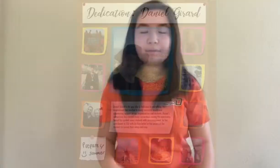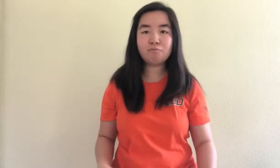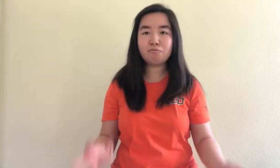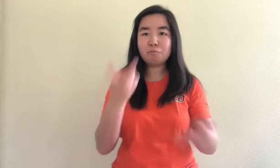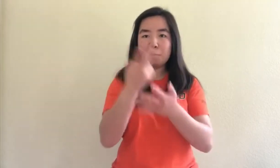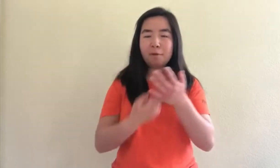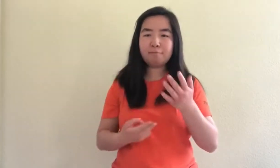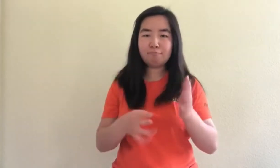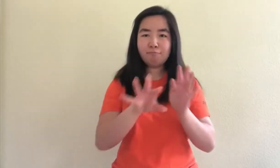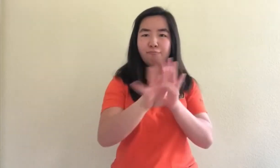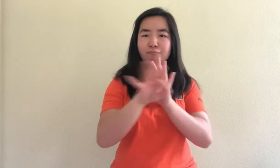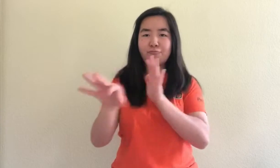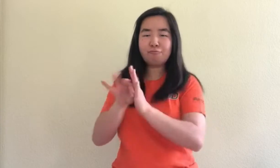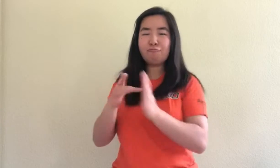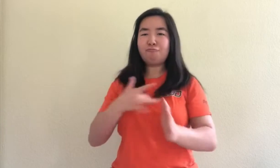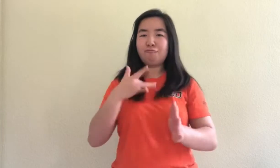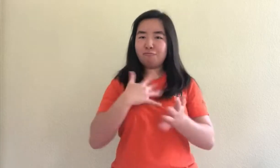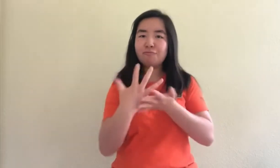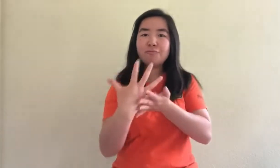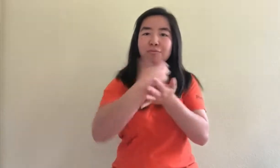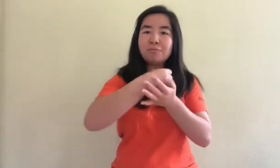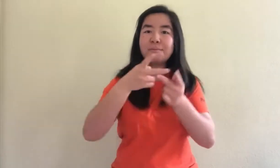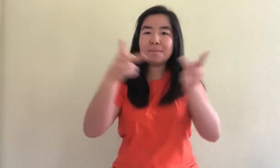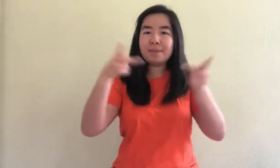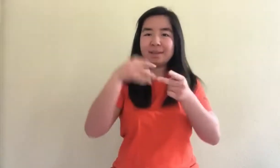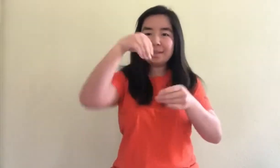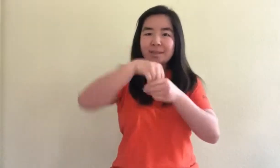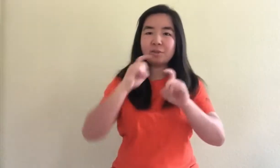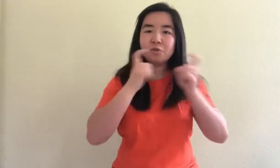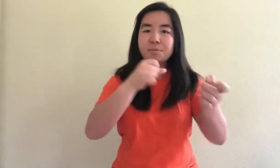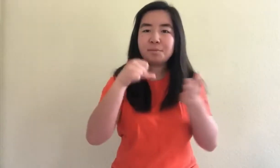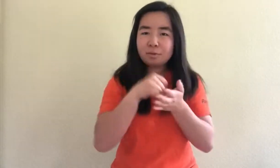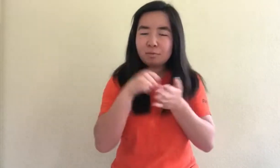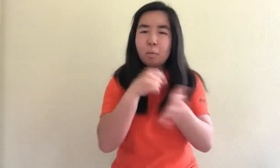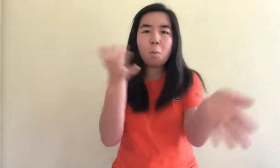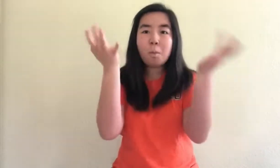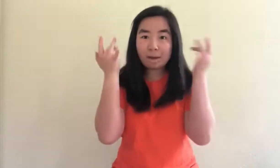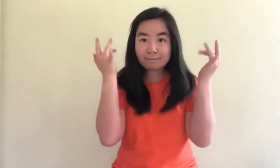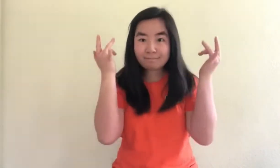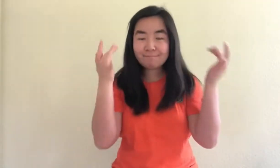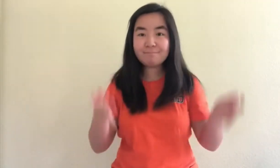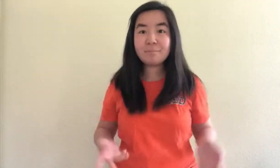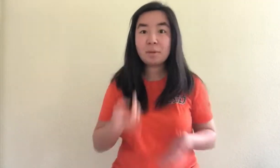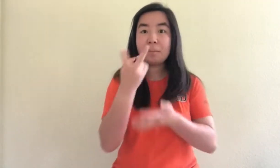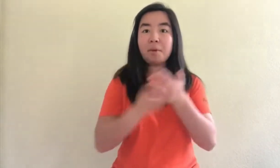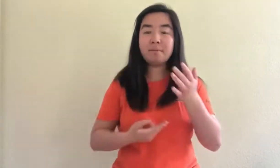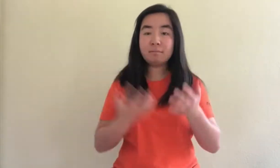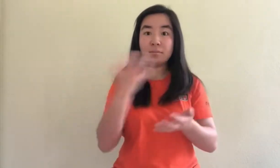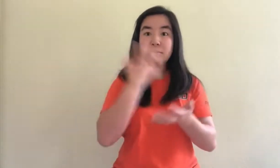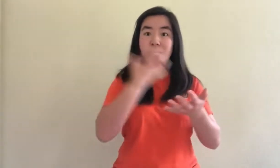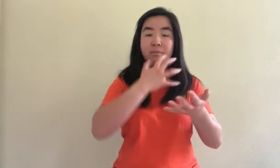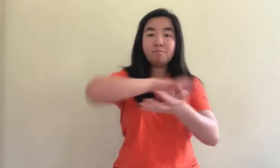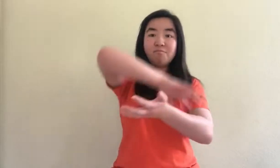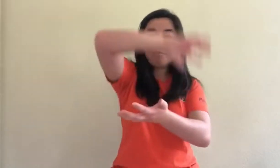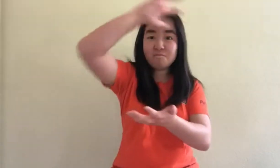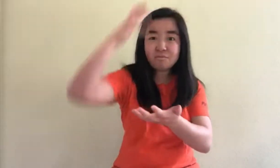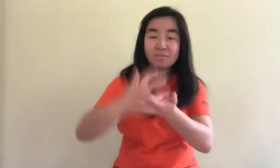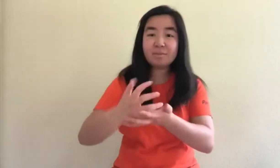Los elegimos y merecen esta dedicación en el libro anual porque ambos han dedicado